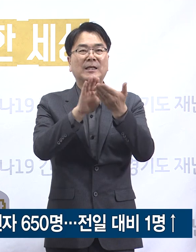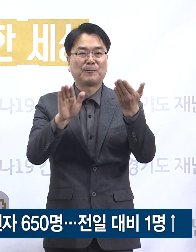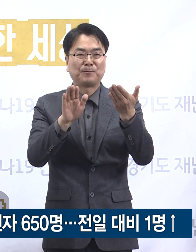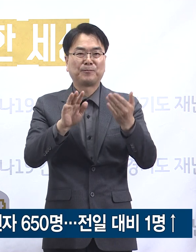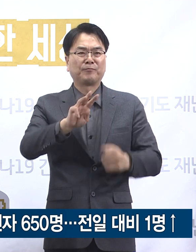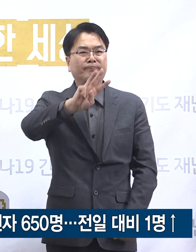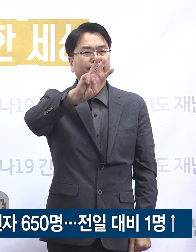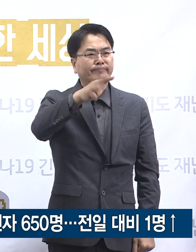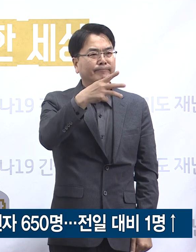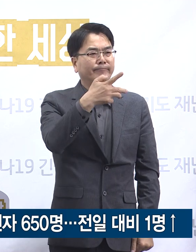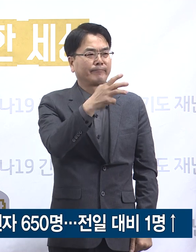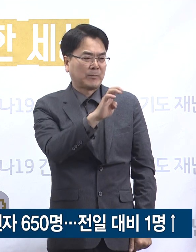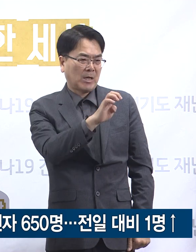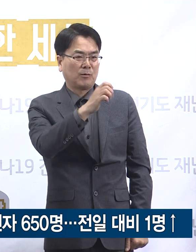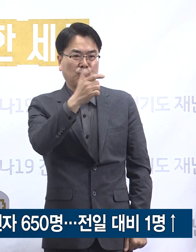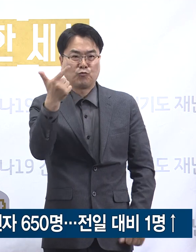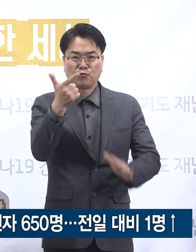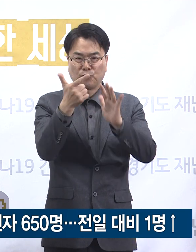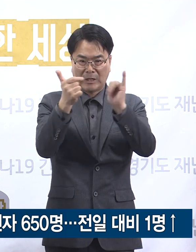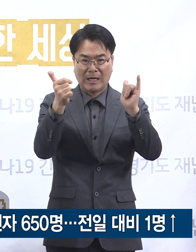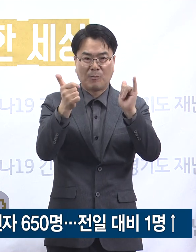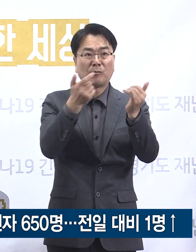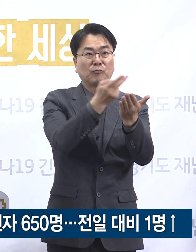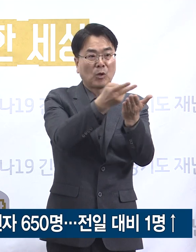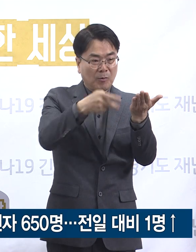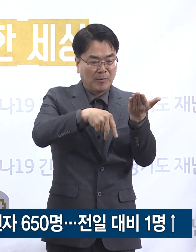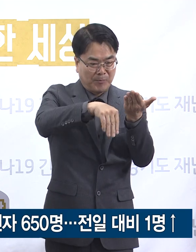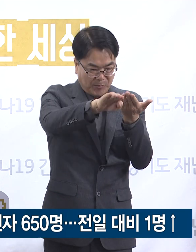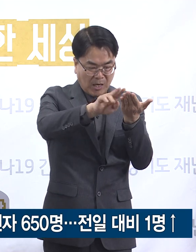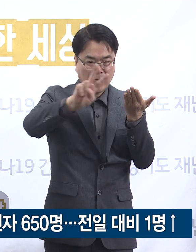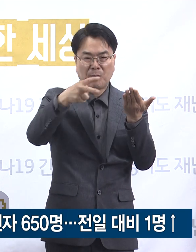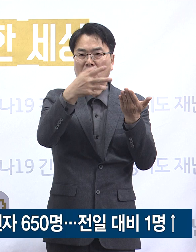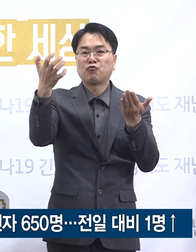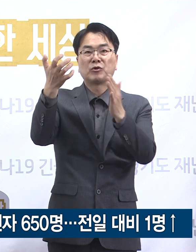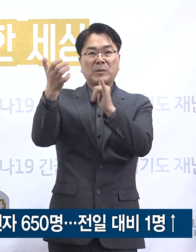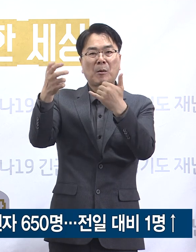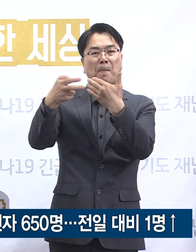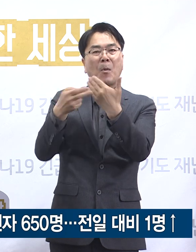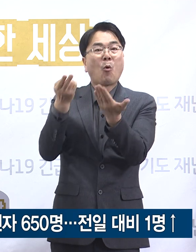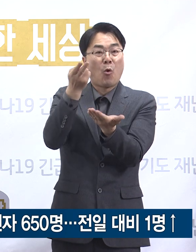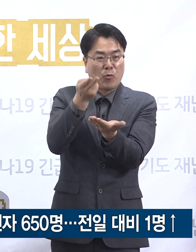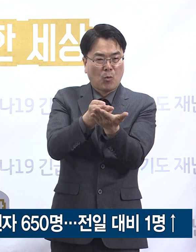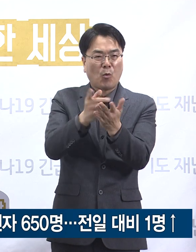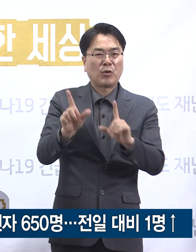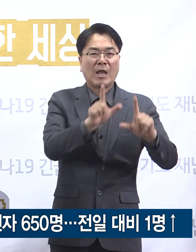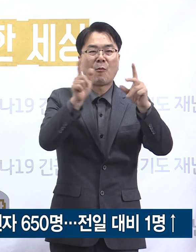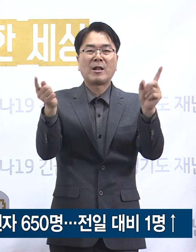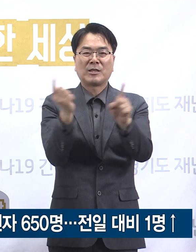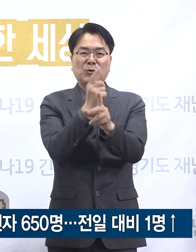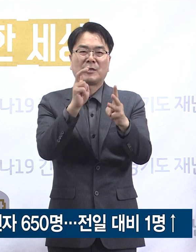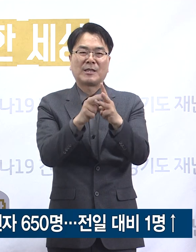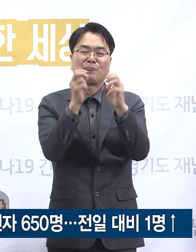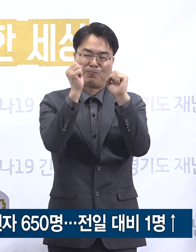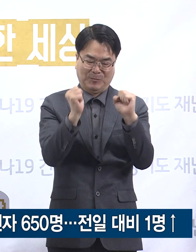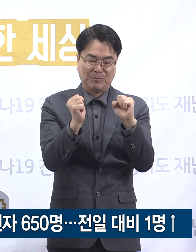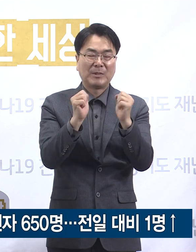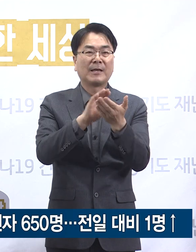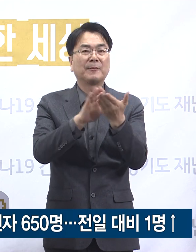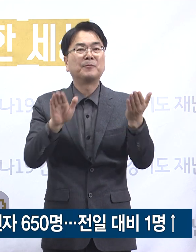346명은 퇴원하였고 현재 290명이 병원 및 생활치료센터에서 격리 중입니다.